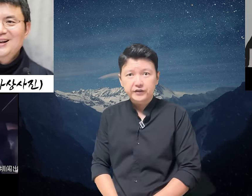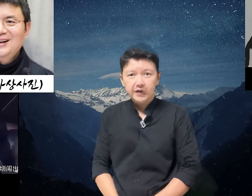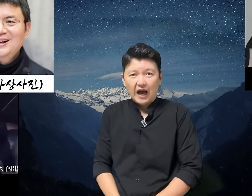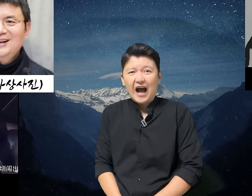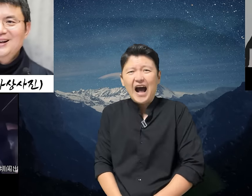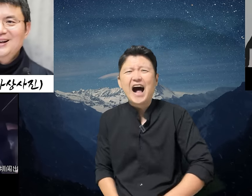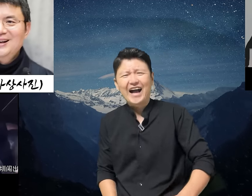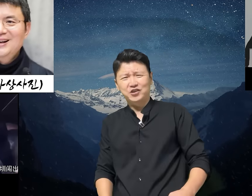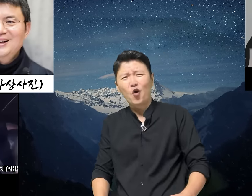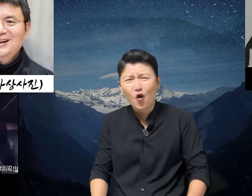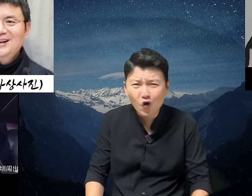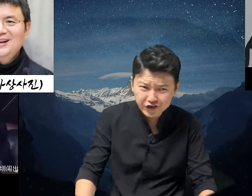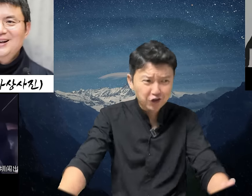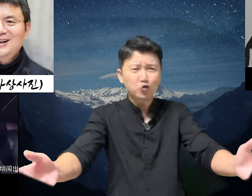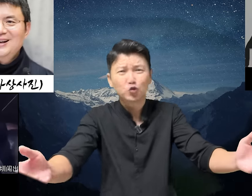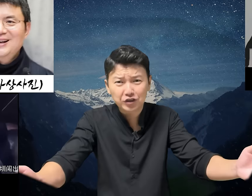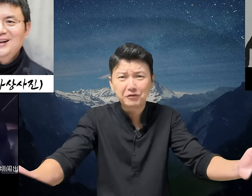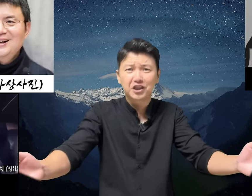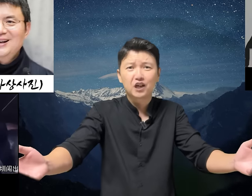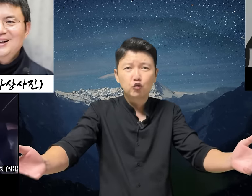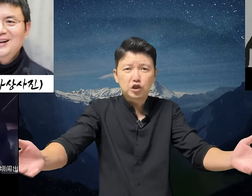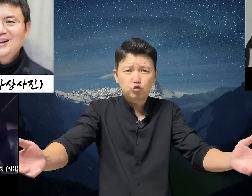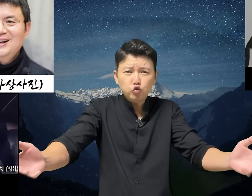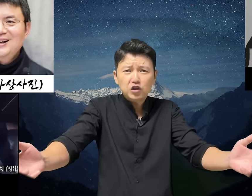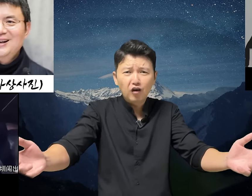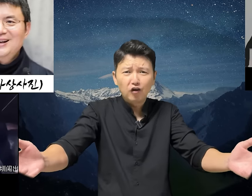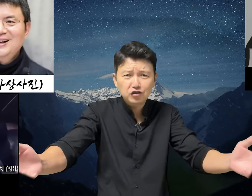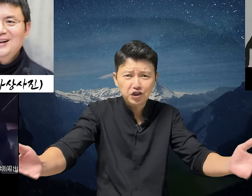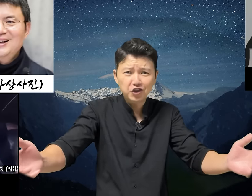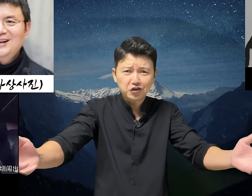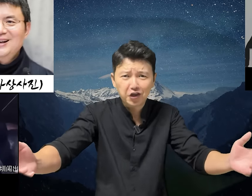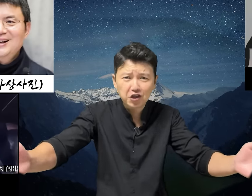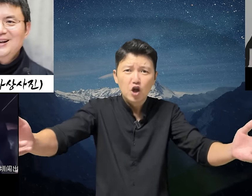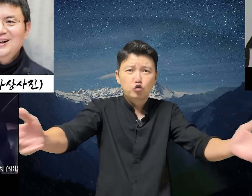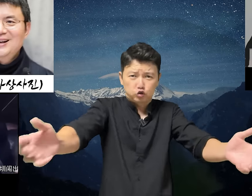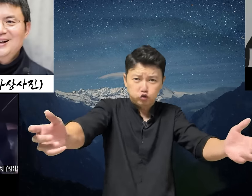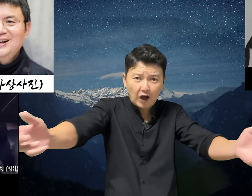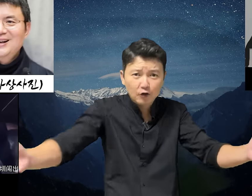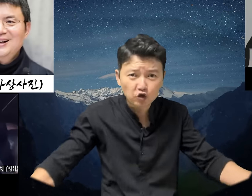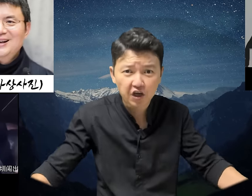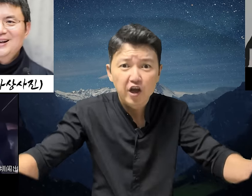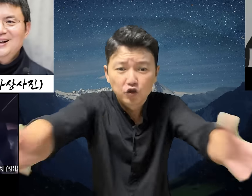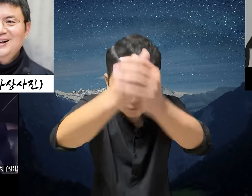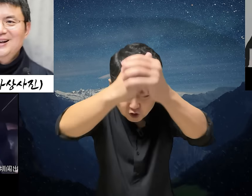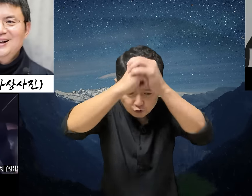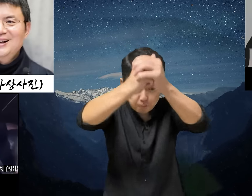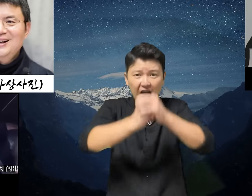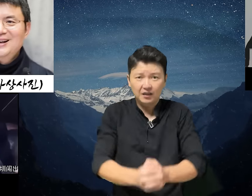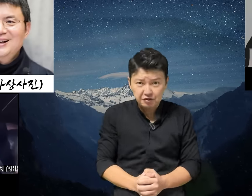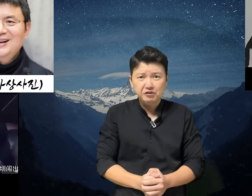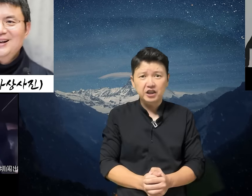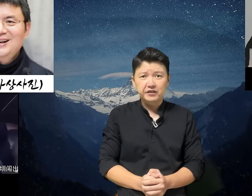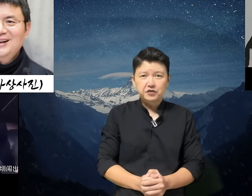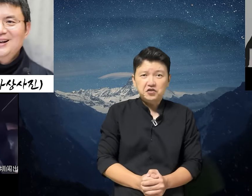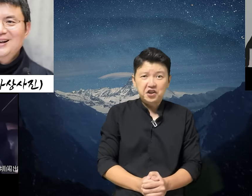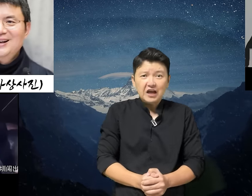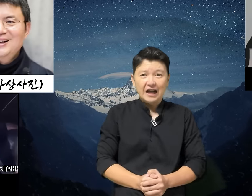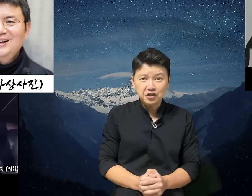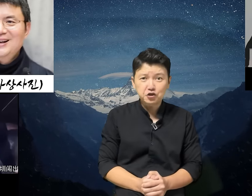아이고 이게 누구십니까? 우리 뚜청 어르신이 어떻게 이 누추한 곳에 너무나도 반갑습니다 저 기억하시죠?